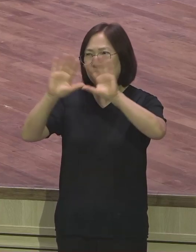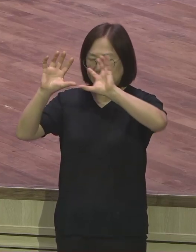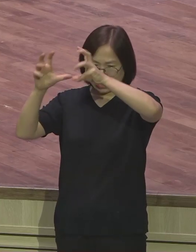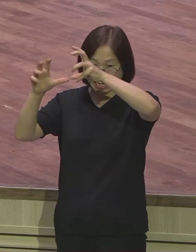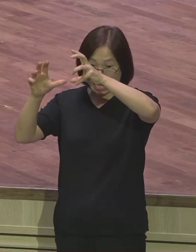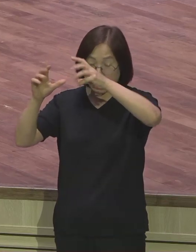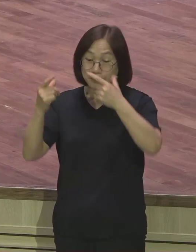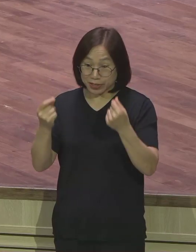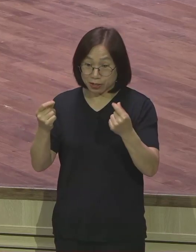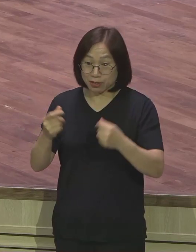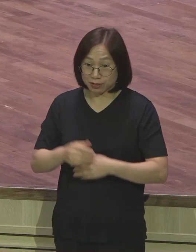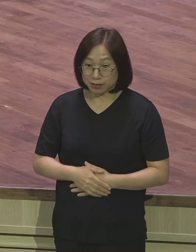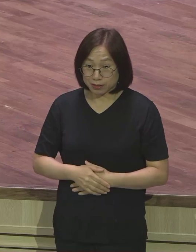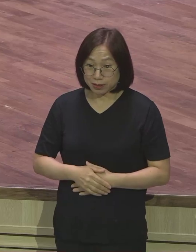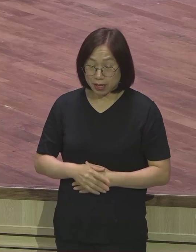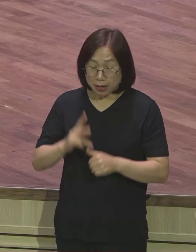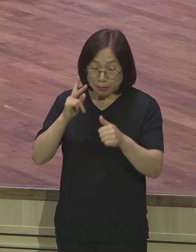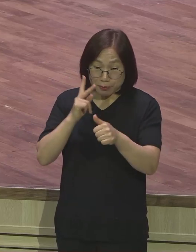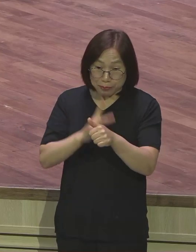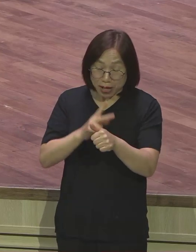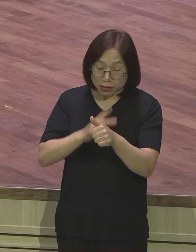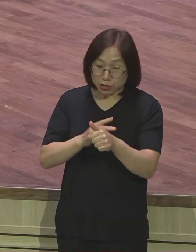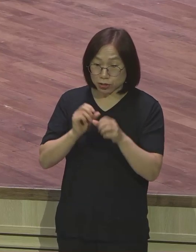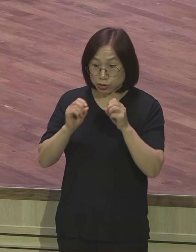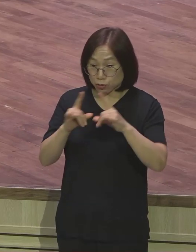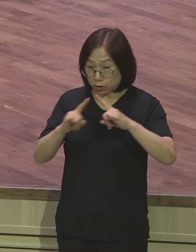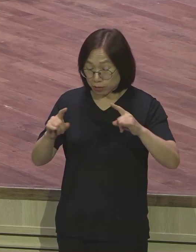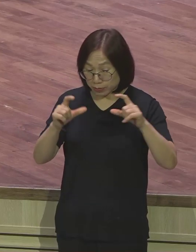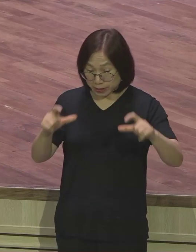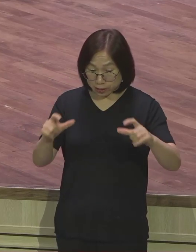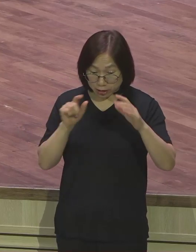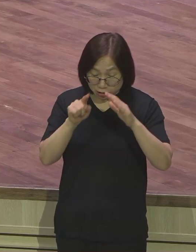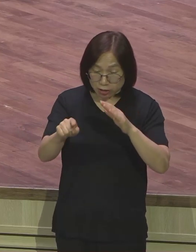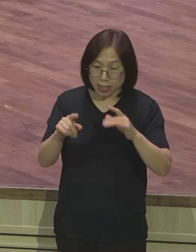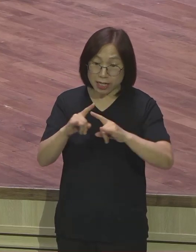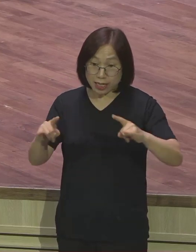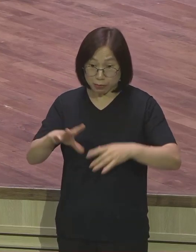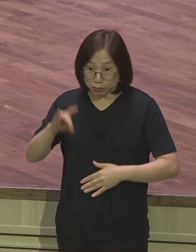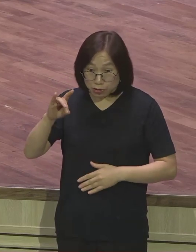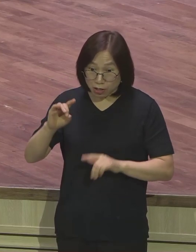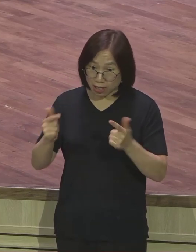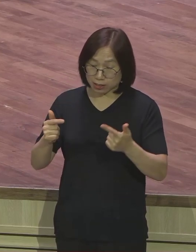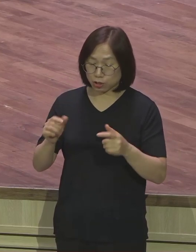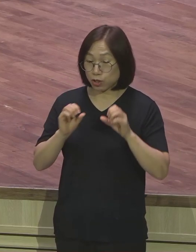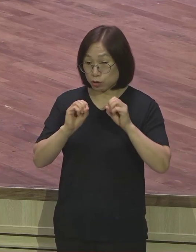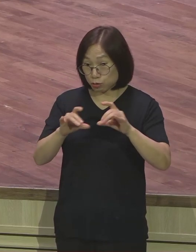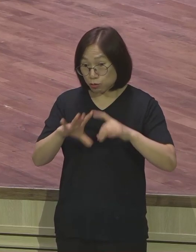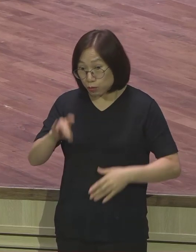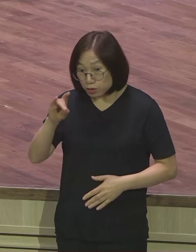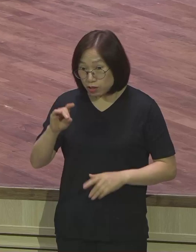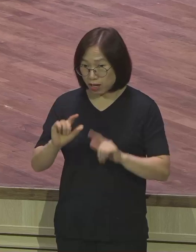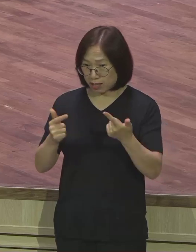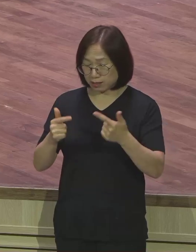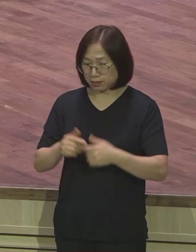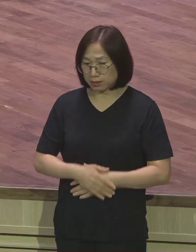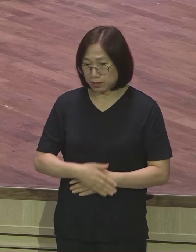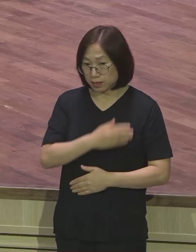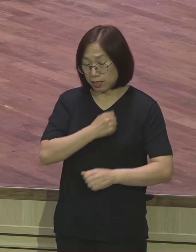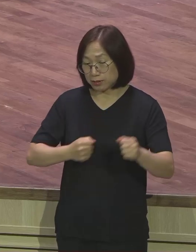사도 바울은 전두캠프하러 지역에 들어갈 때 캠프를 먼저 한 게 아닙니다 전두를 먼저 한 게 아니에요 4댕년 16장 13절에